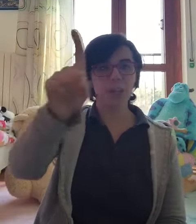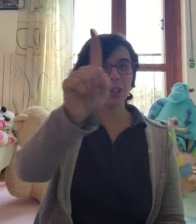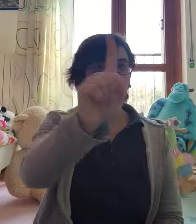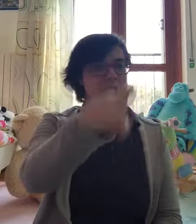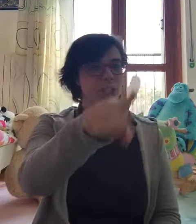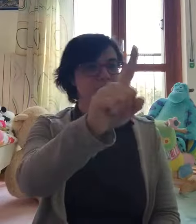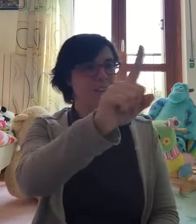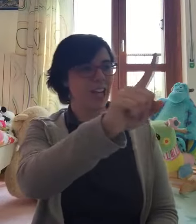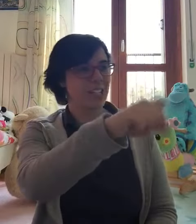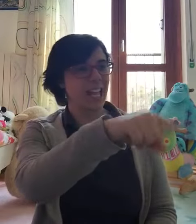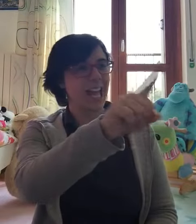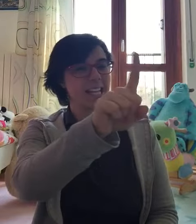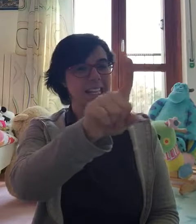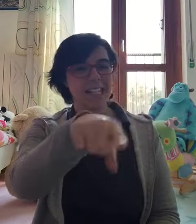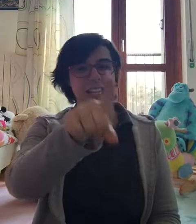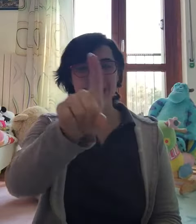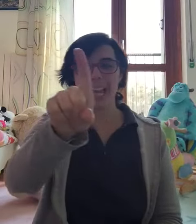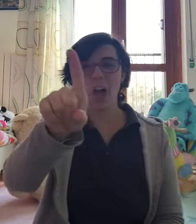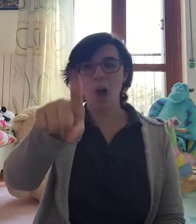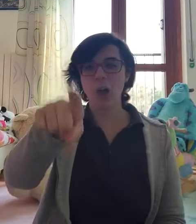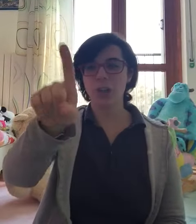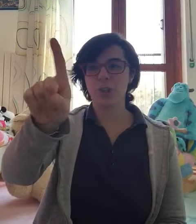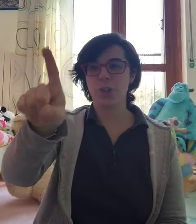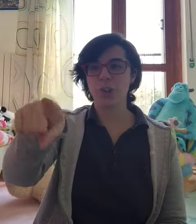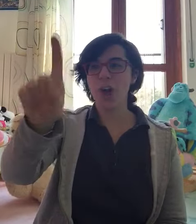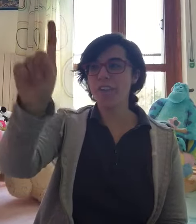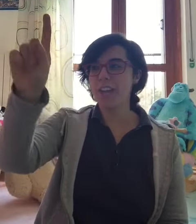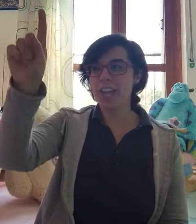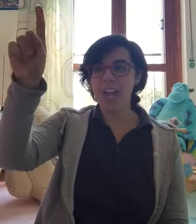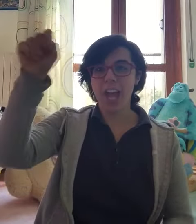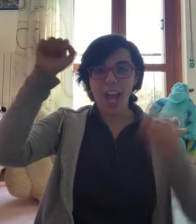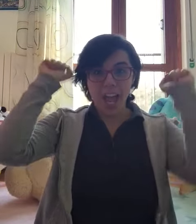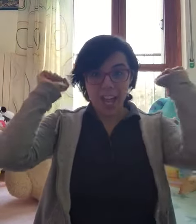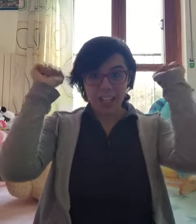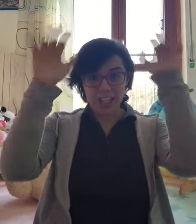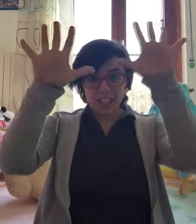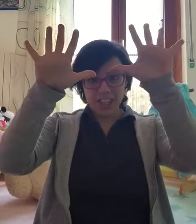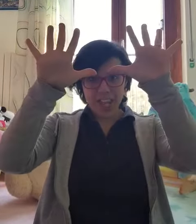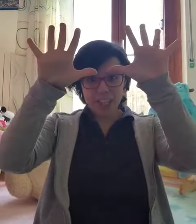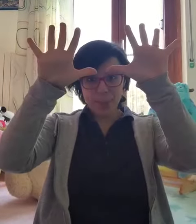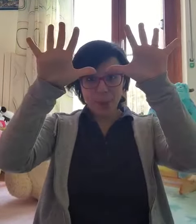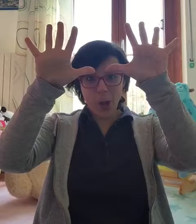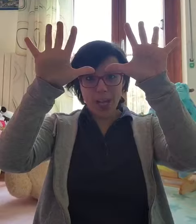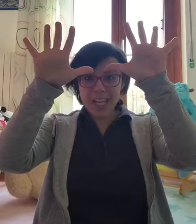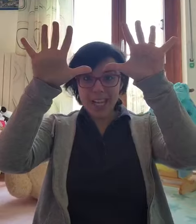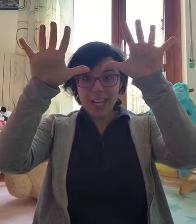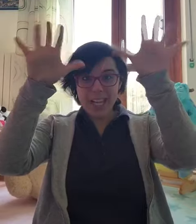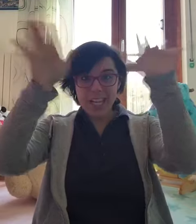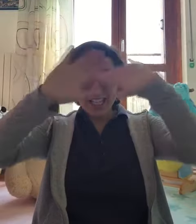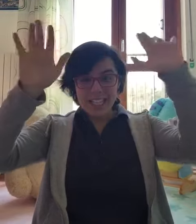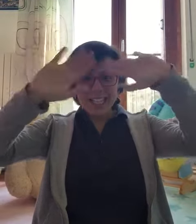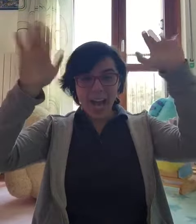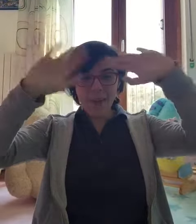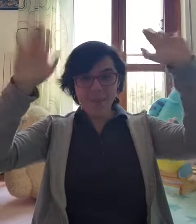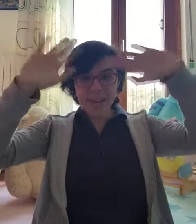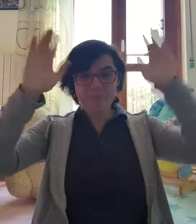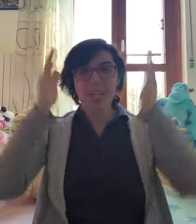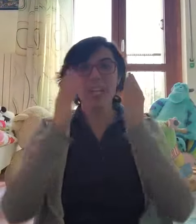quattro, cinque, sei, sette, otto, nove, dieci polli! Ciao bimbi!